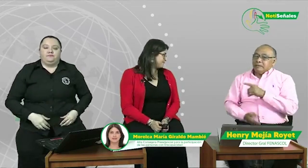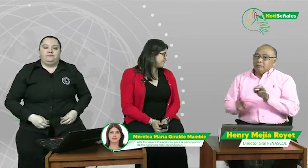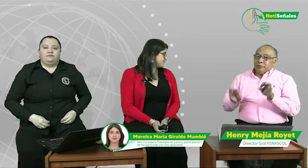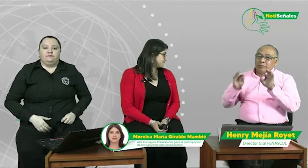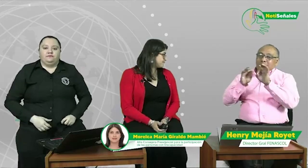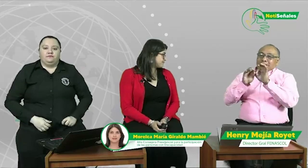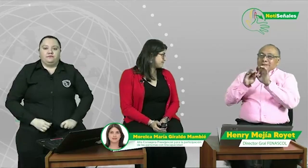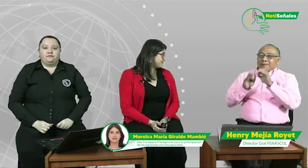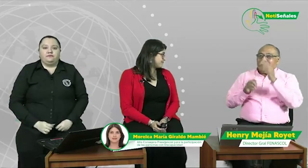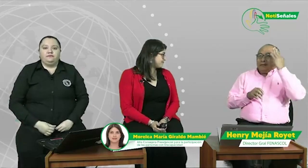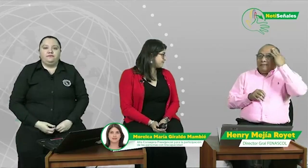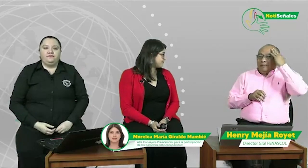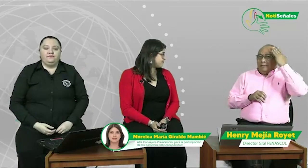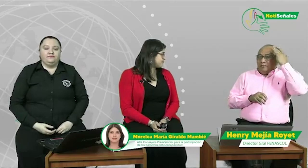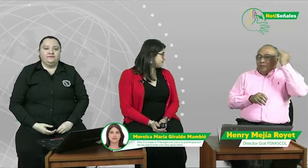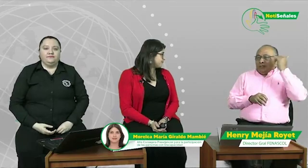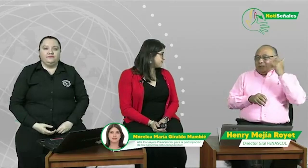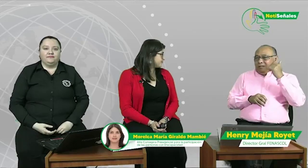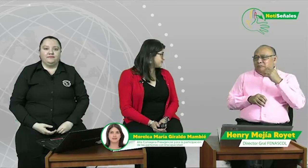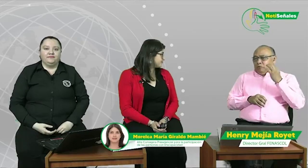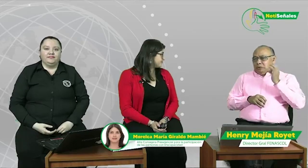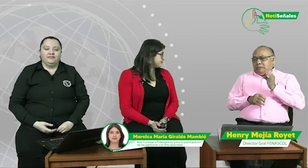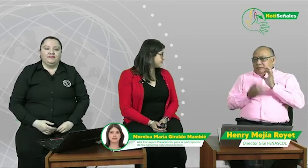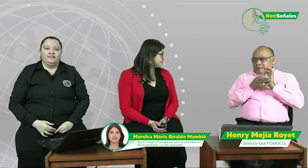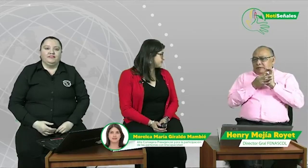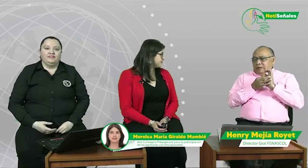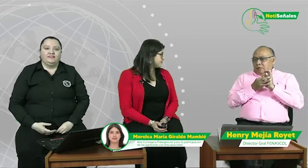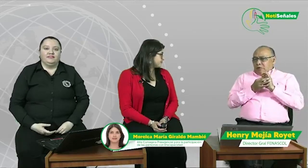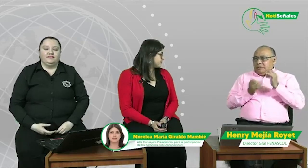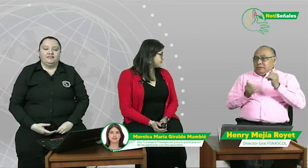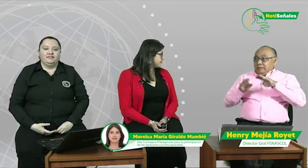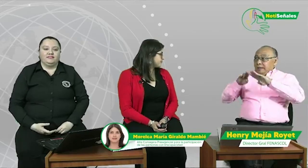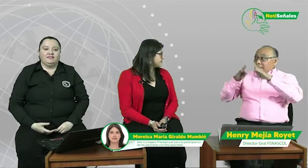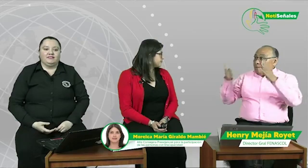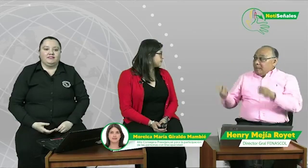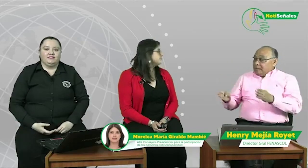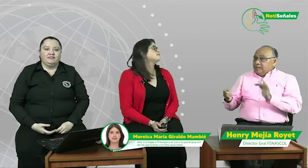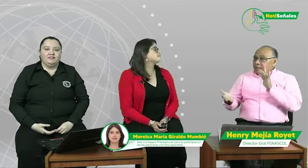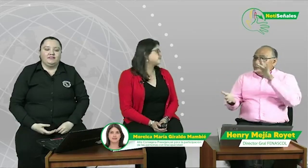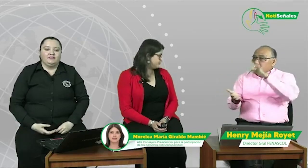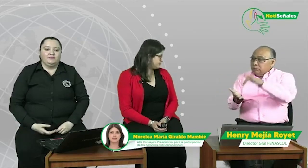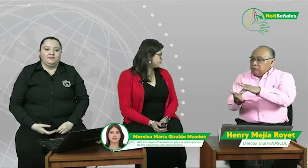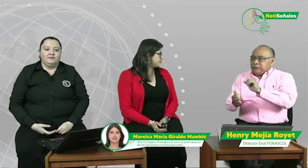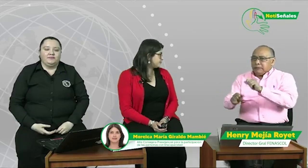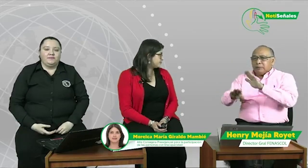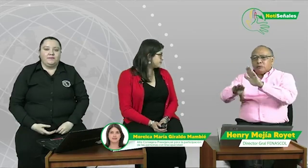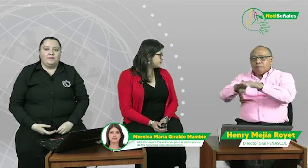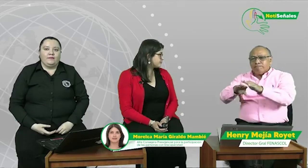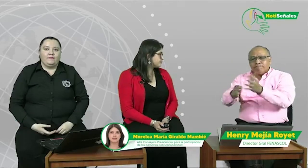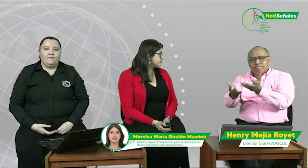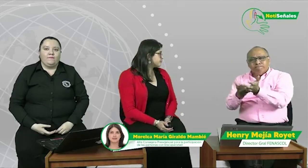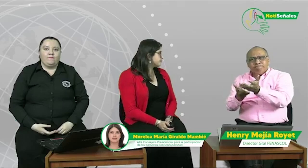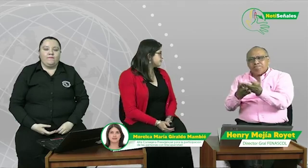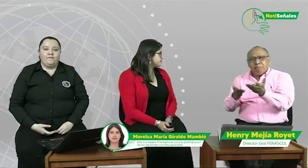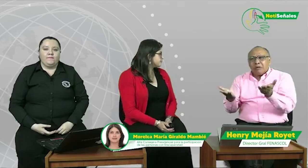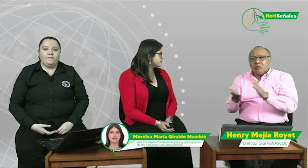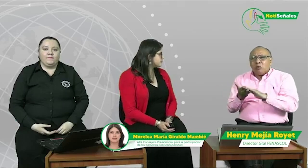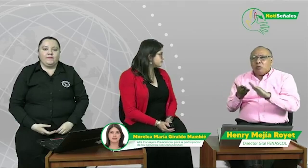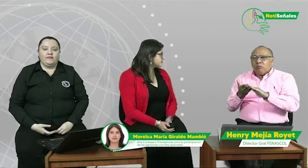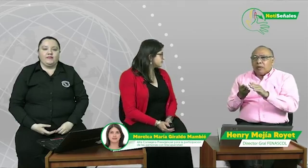Y es que este es un tema supremamente importante porque nosotros como FENASCOL efectivamente hemos participado de estas mesas